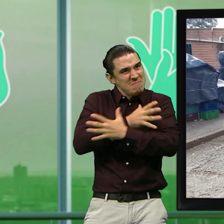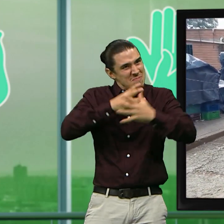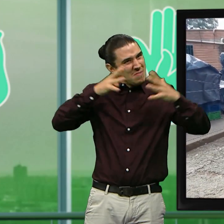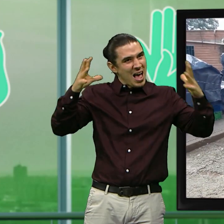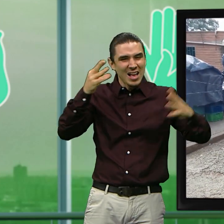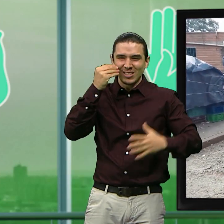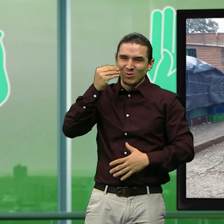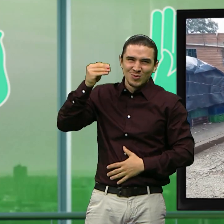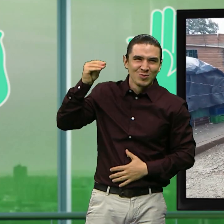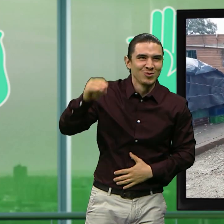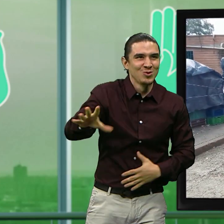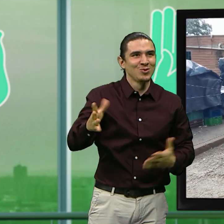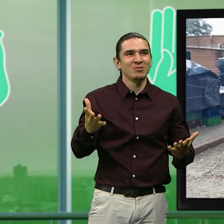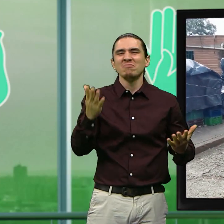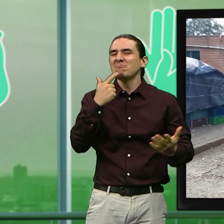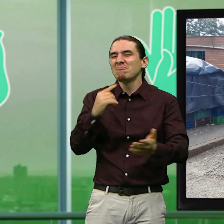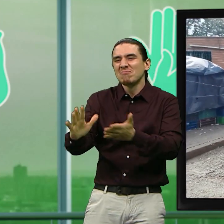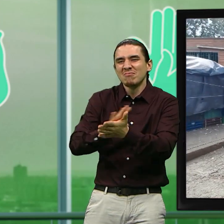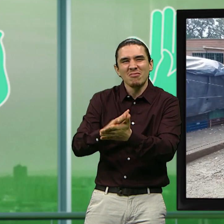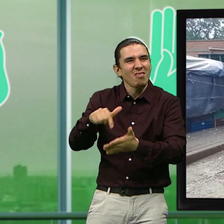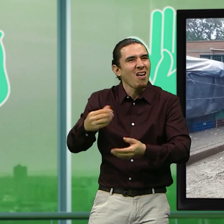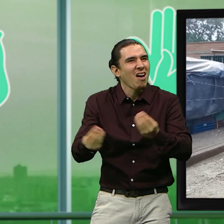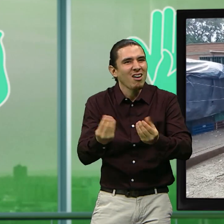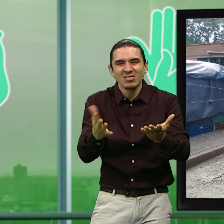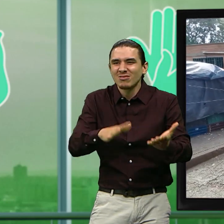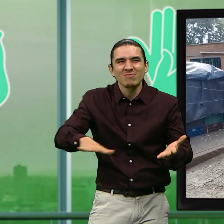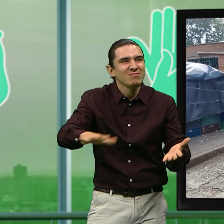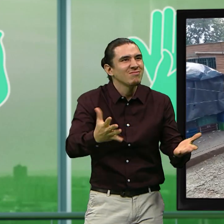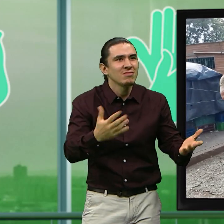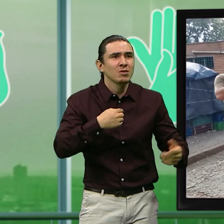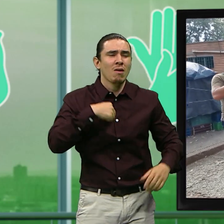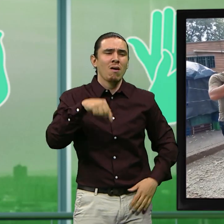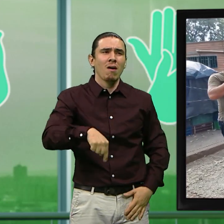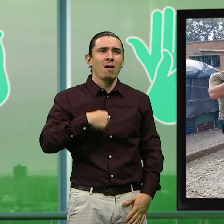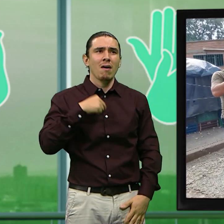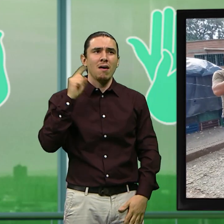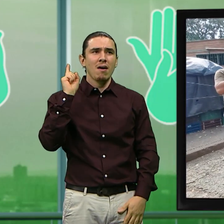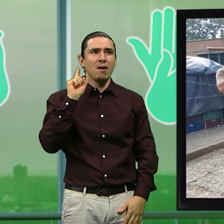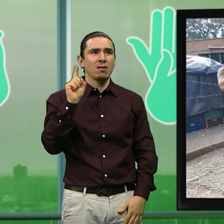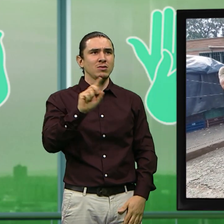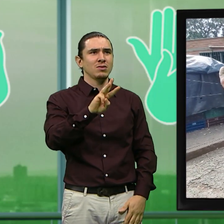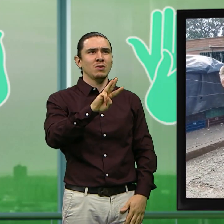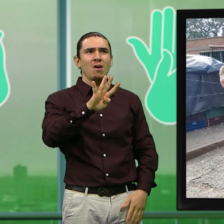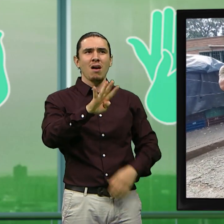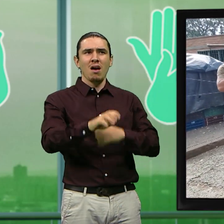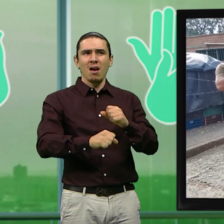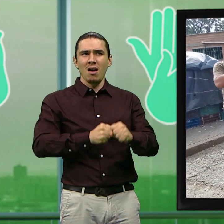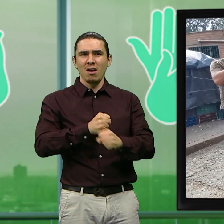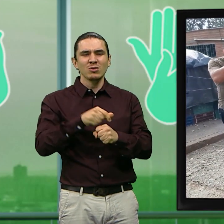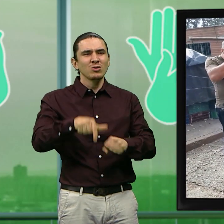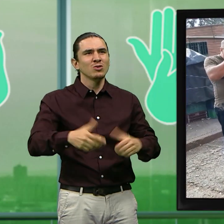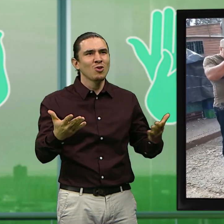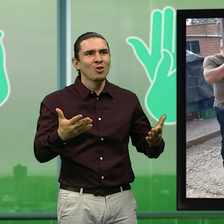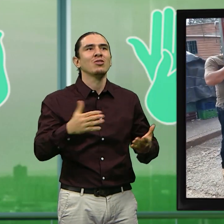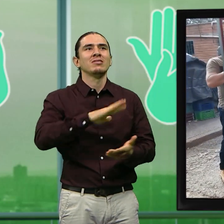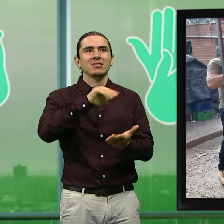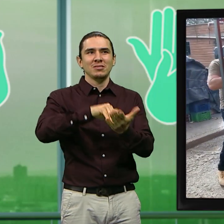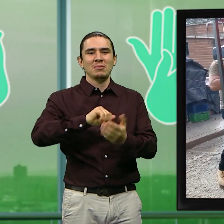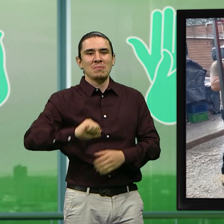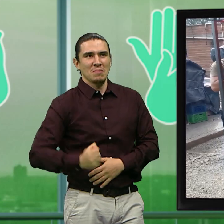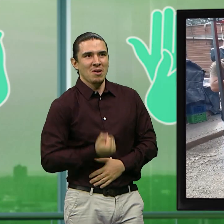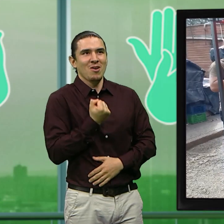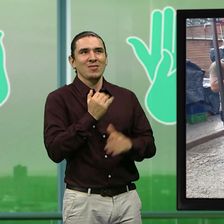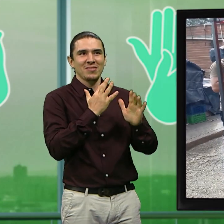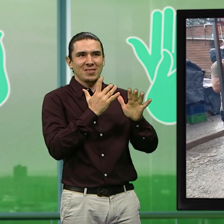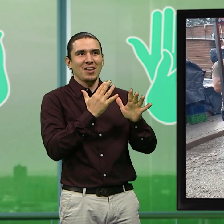Churris, ¿cuánto llevas haciendo estas delicias? Yo llevo acá 34 años en la central mayorista, esta es mi casa, este es mi